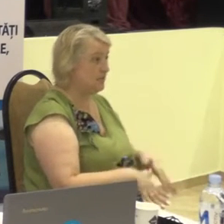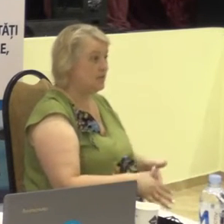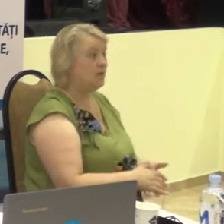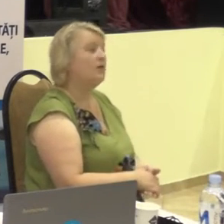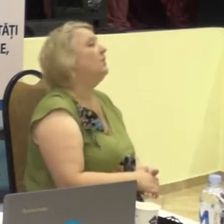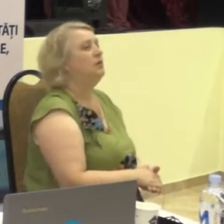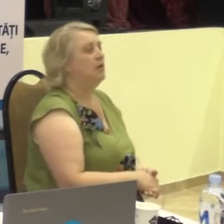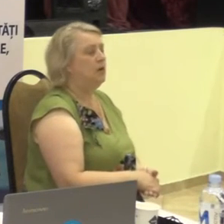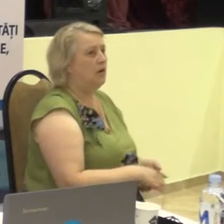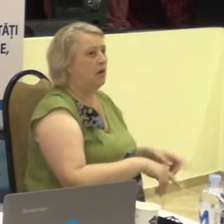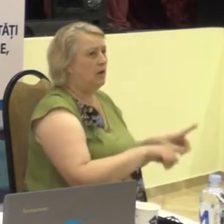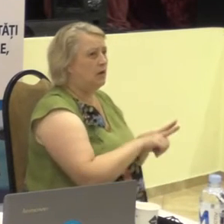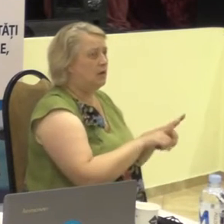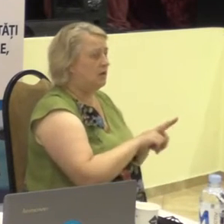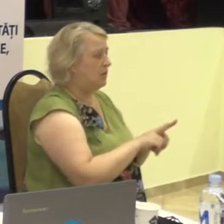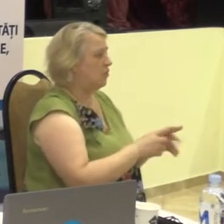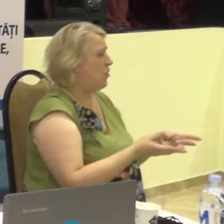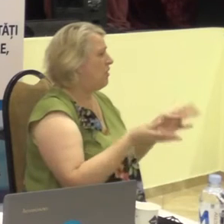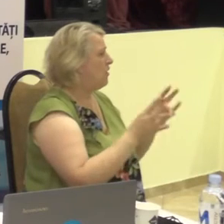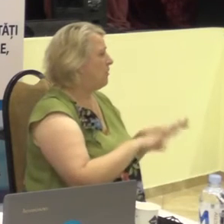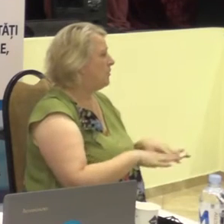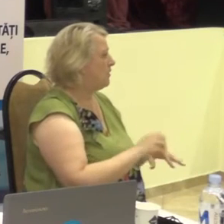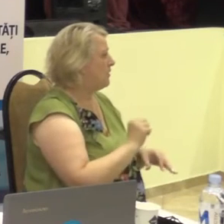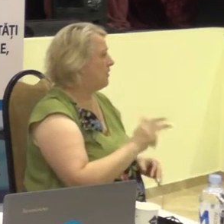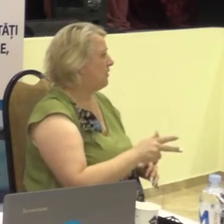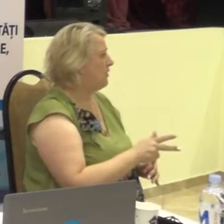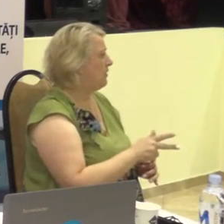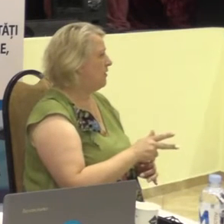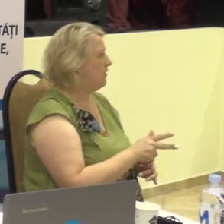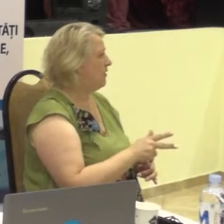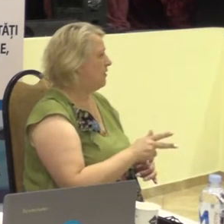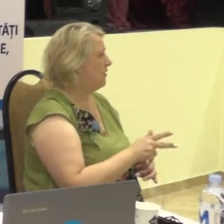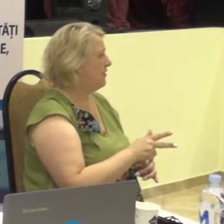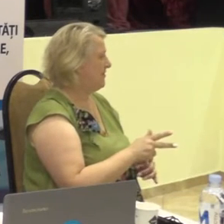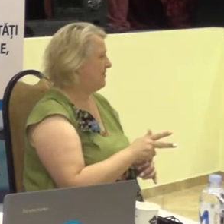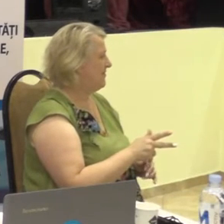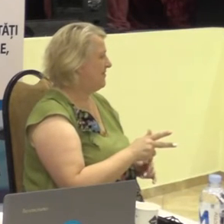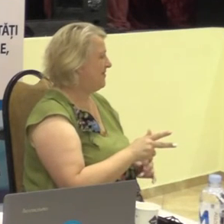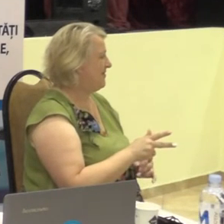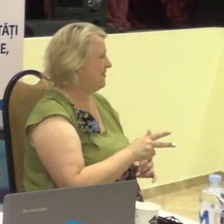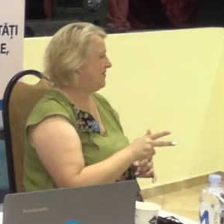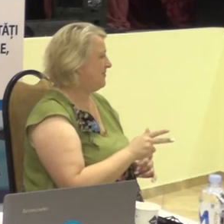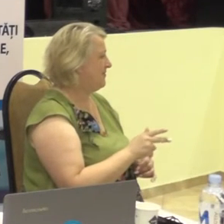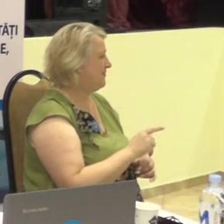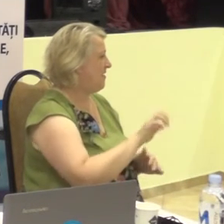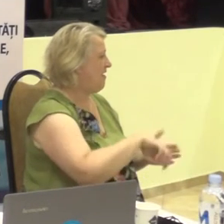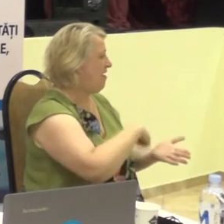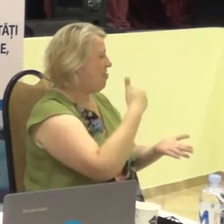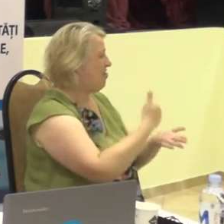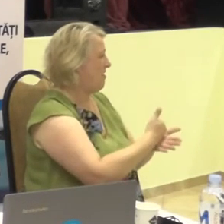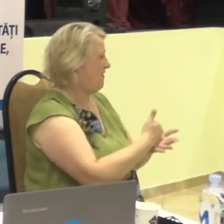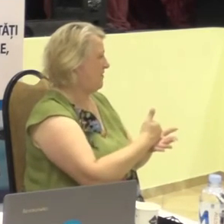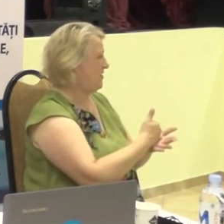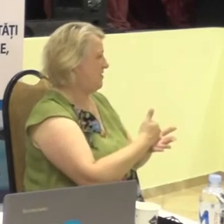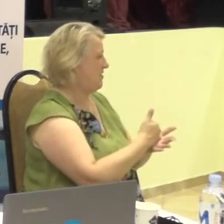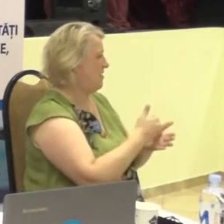Dar totuși el rămâne ca o modalitate principală de comunicare între surse.